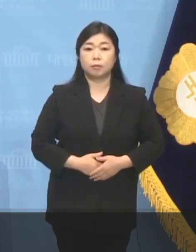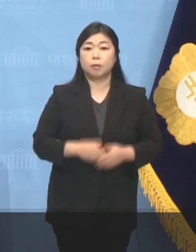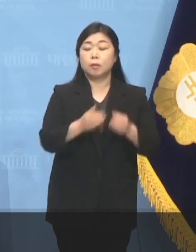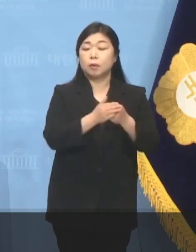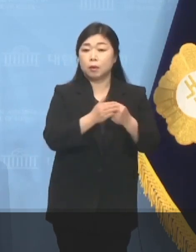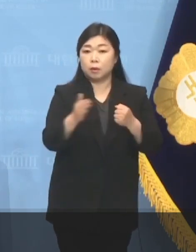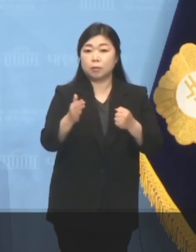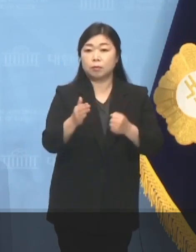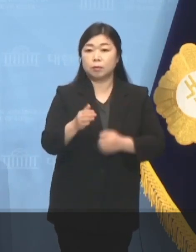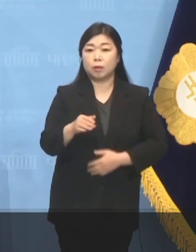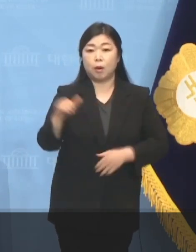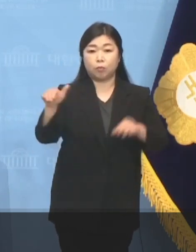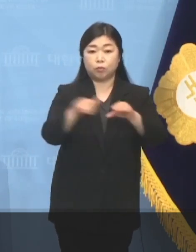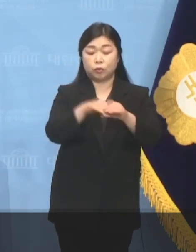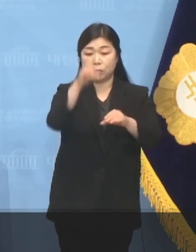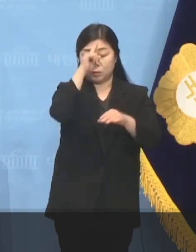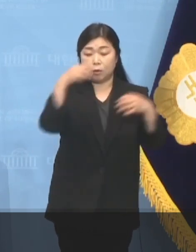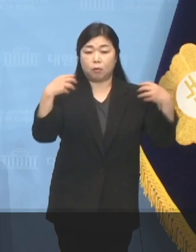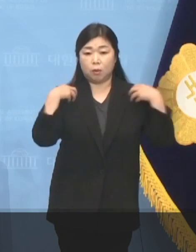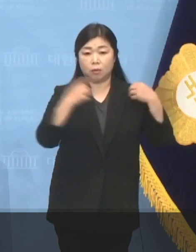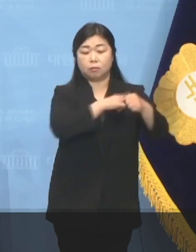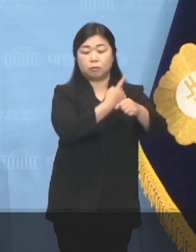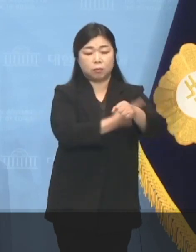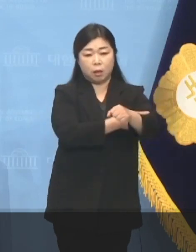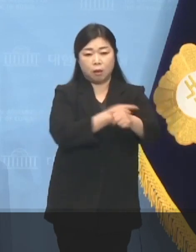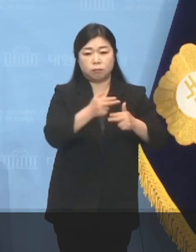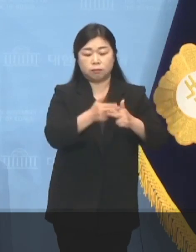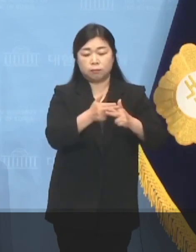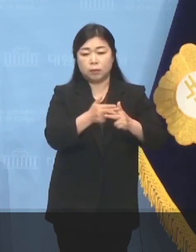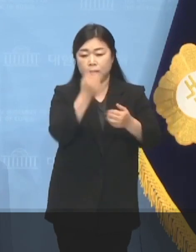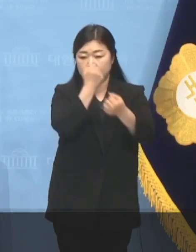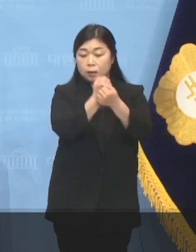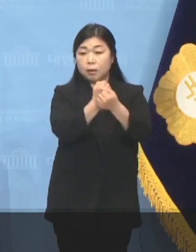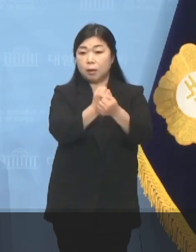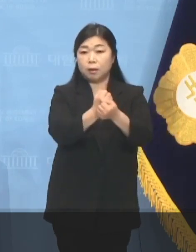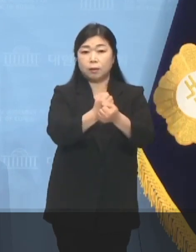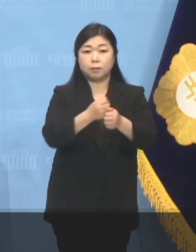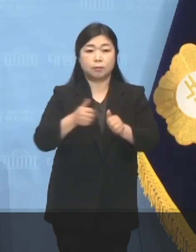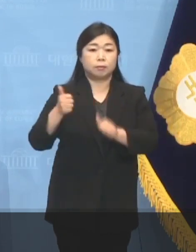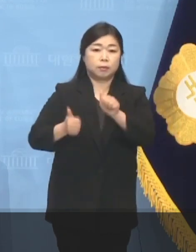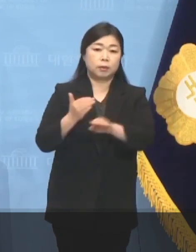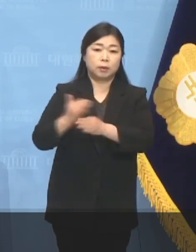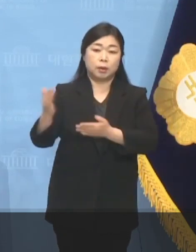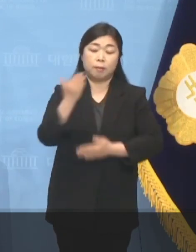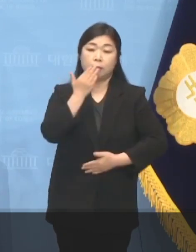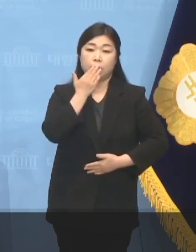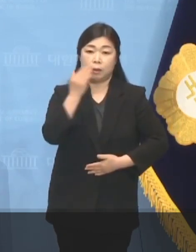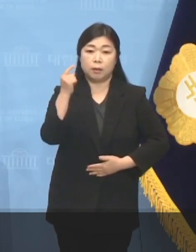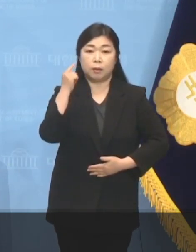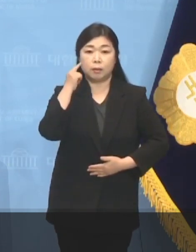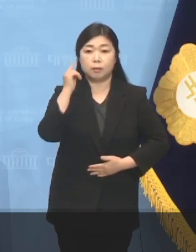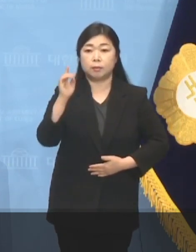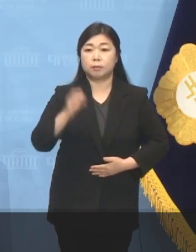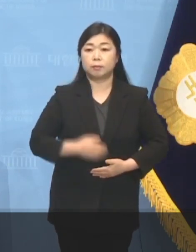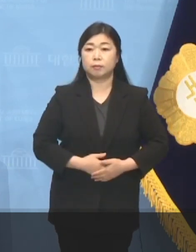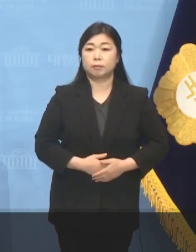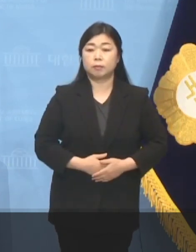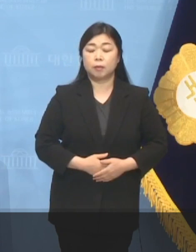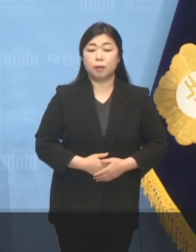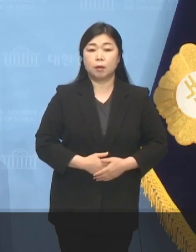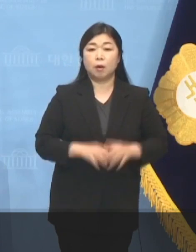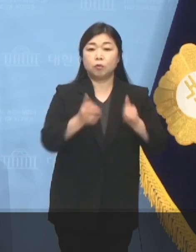그래야만 문재인 정권의 무능과 폭주를 저지할 수 있기 때문입니다. 그런